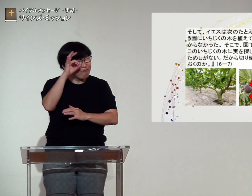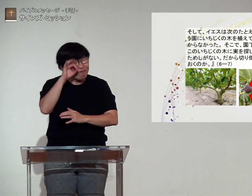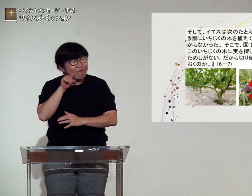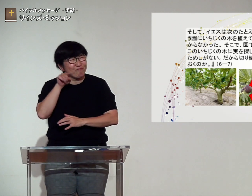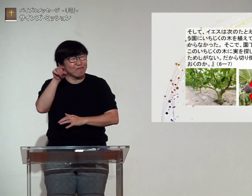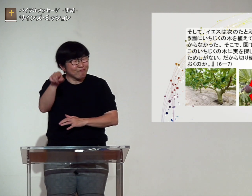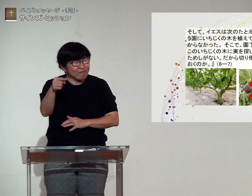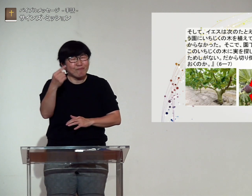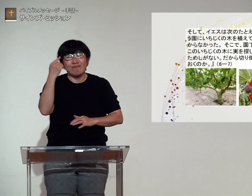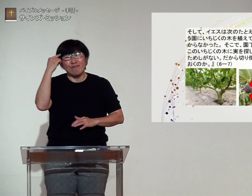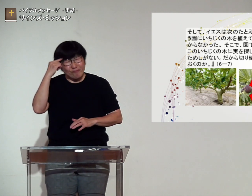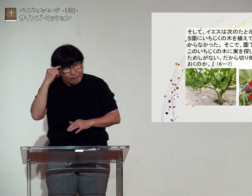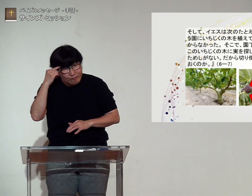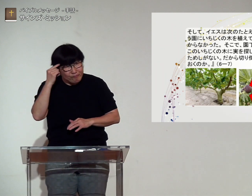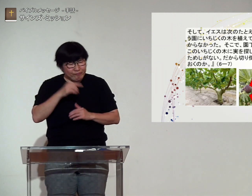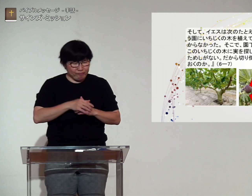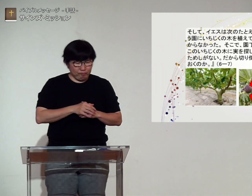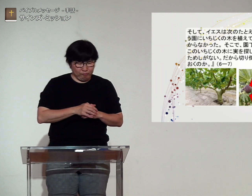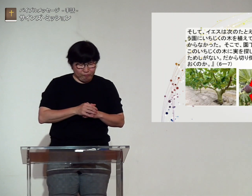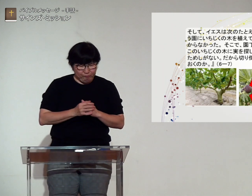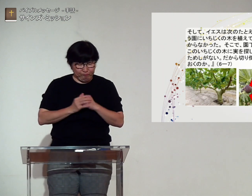実がなっているだろうと見に行くと